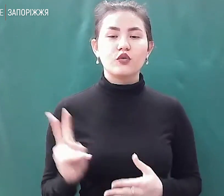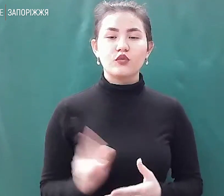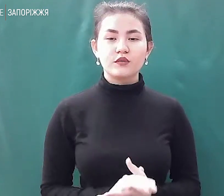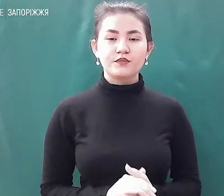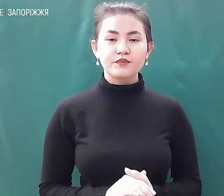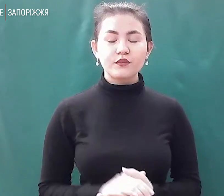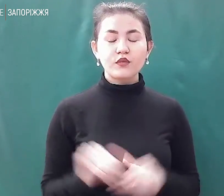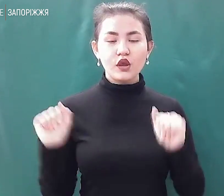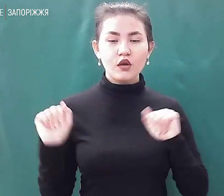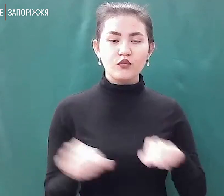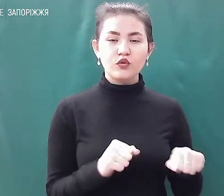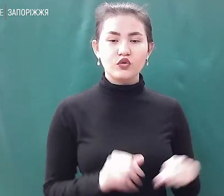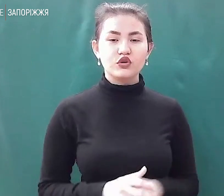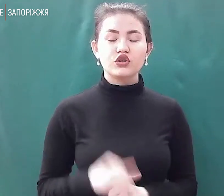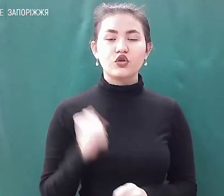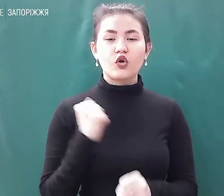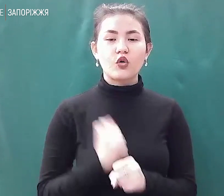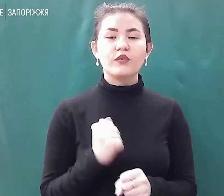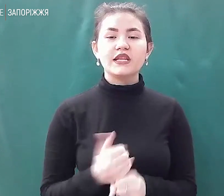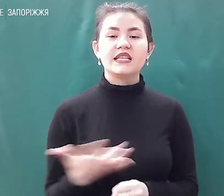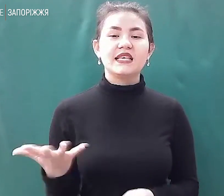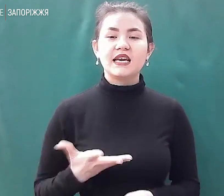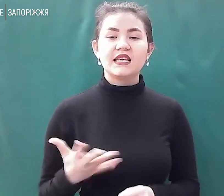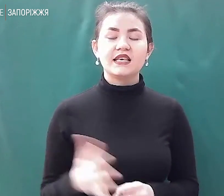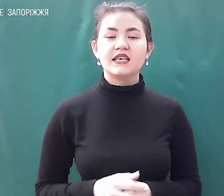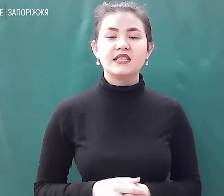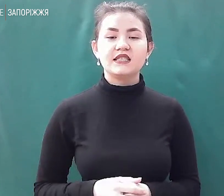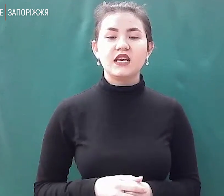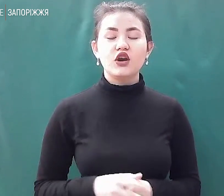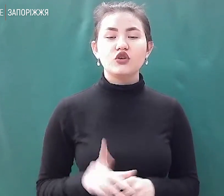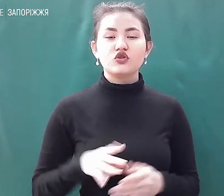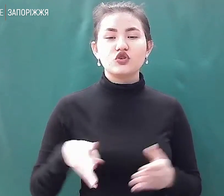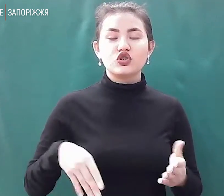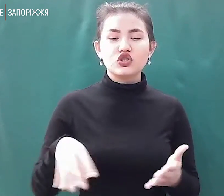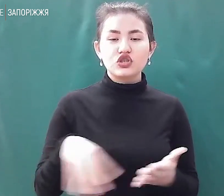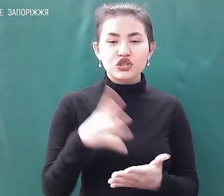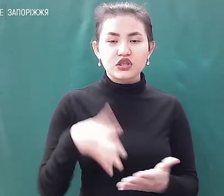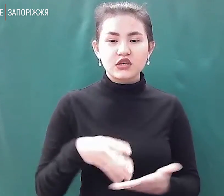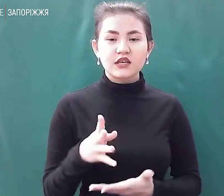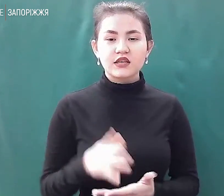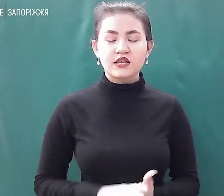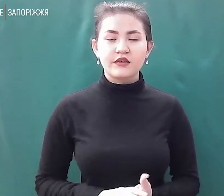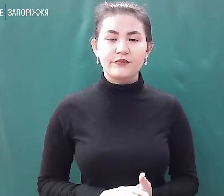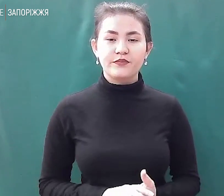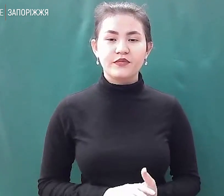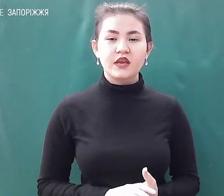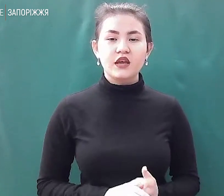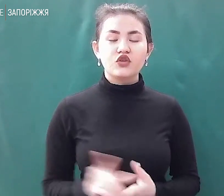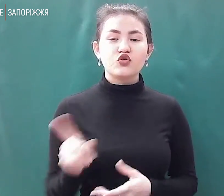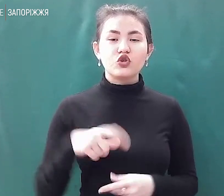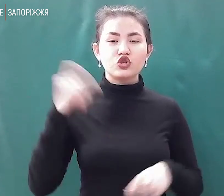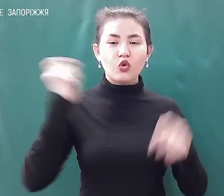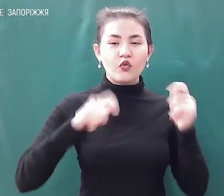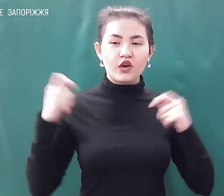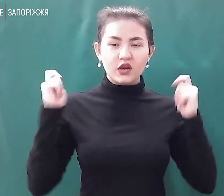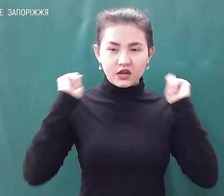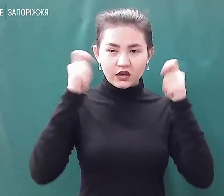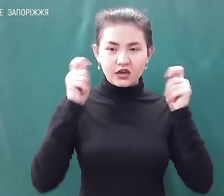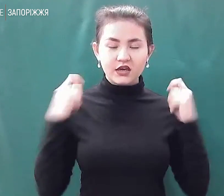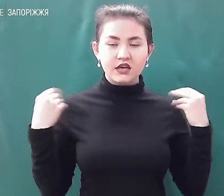там робити, якісь там рух скишити, якісь там дещовики, щось таке інше. Тобто все це